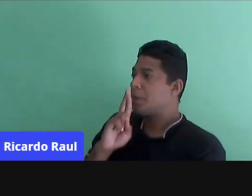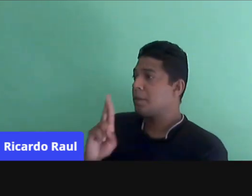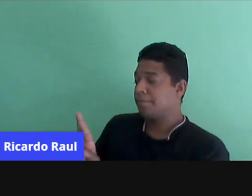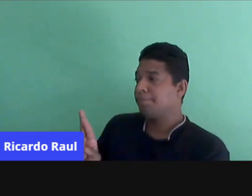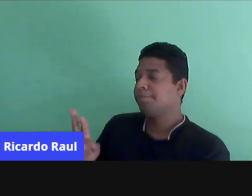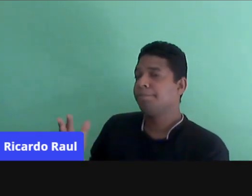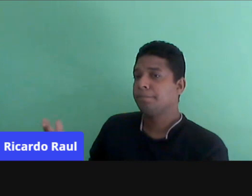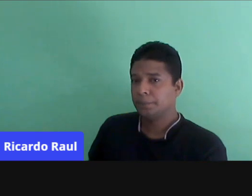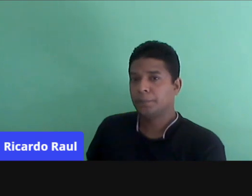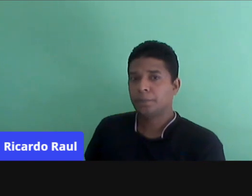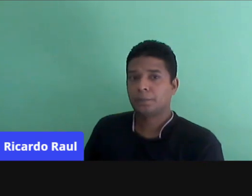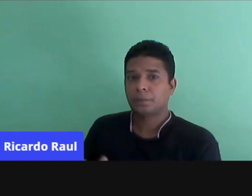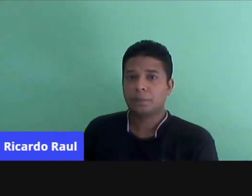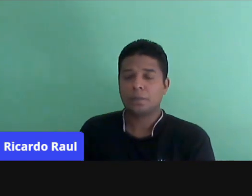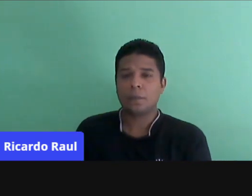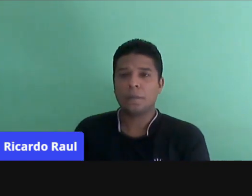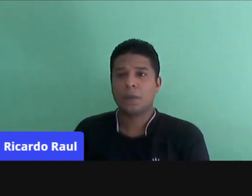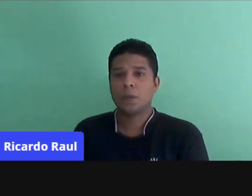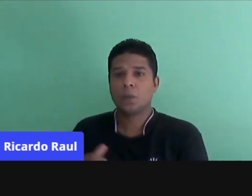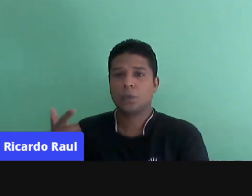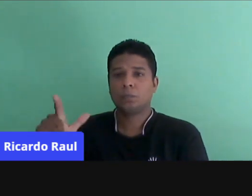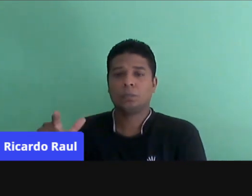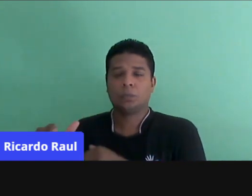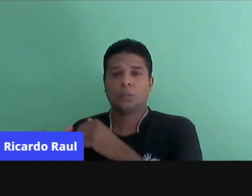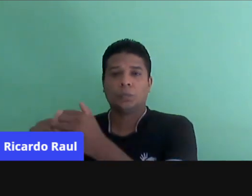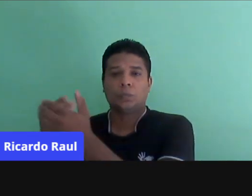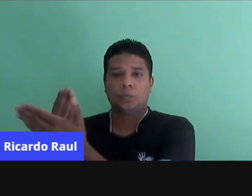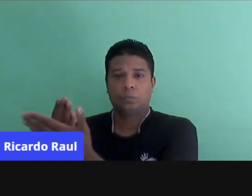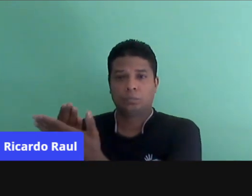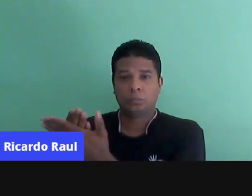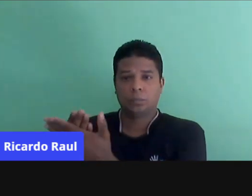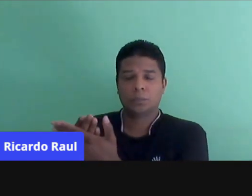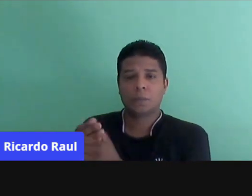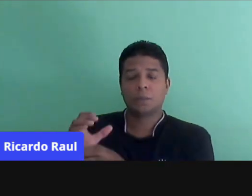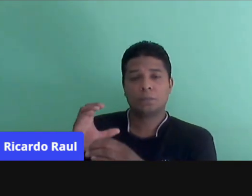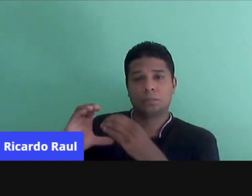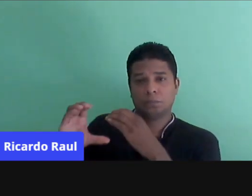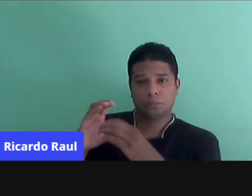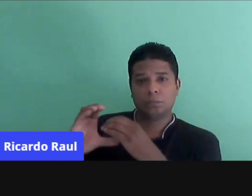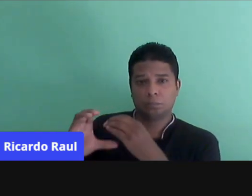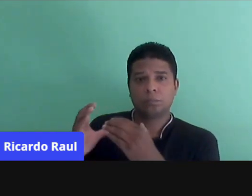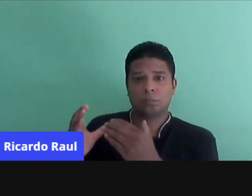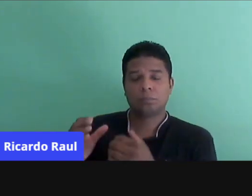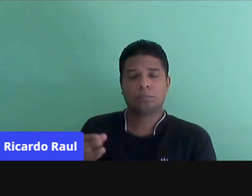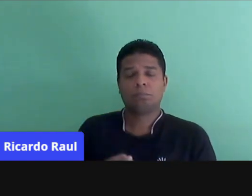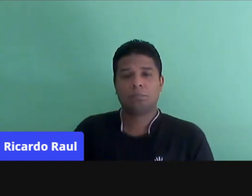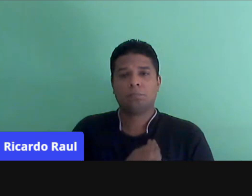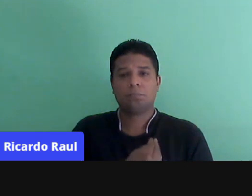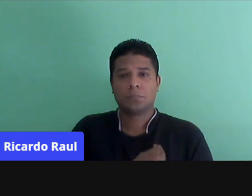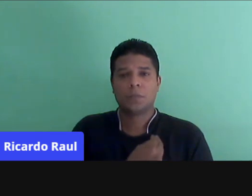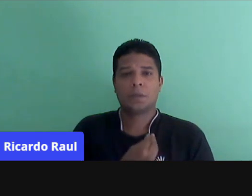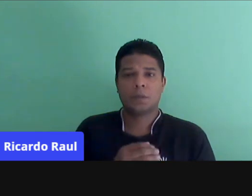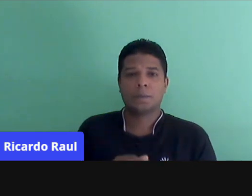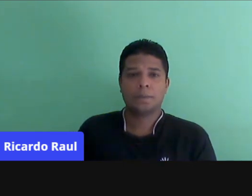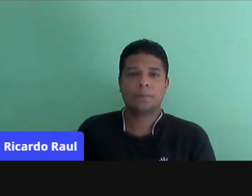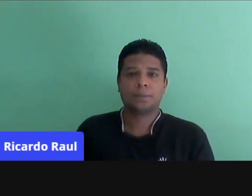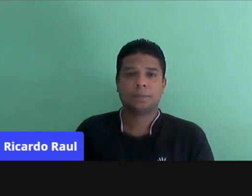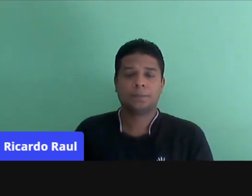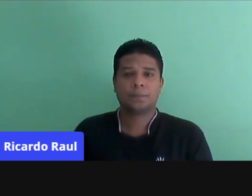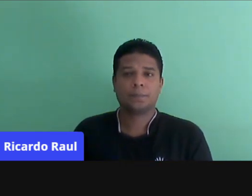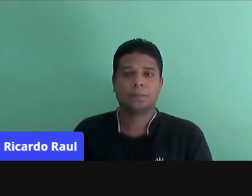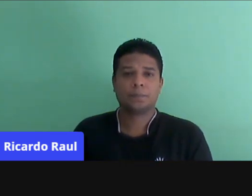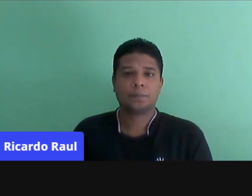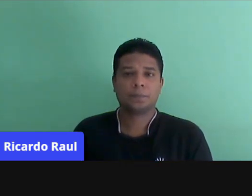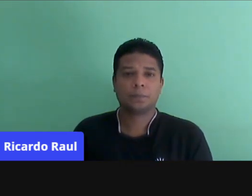Não que no formato tradicional, essa comunicação, ela não se faça presente. O formato, né?